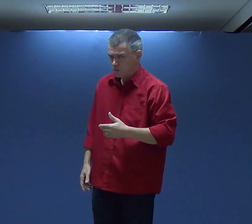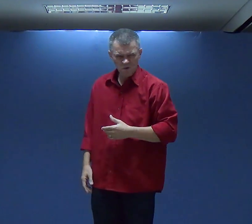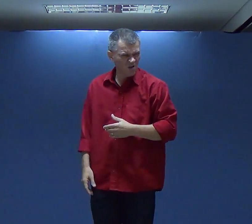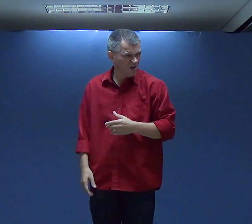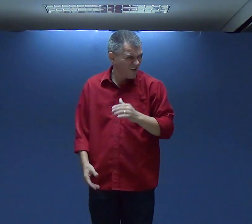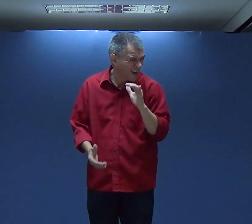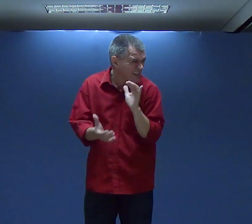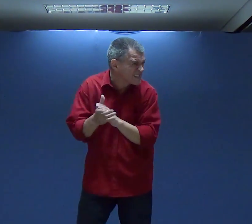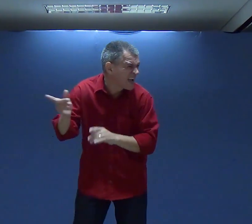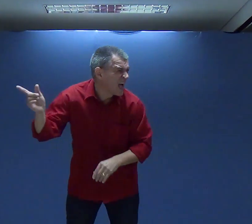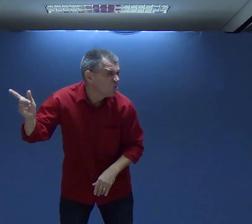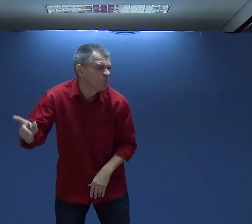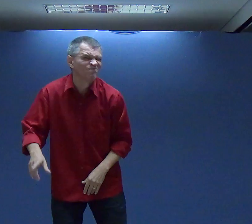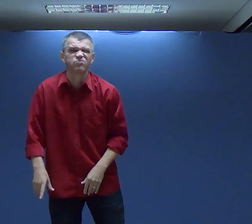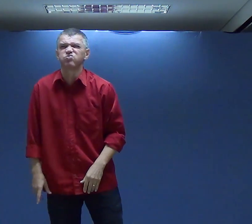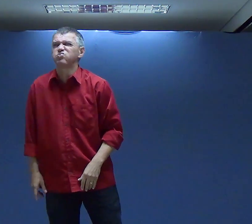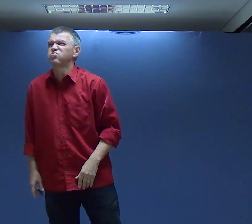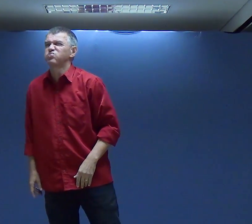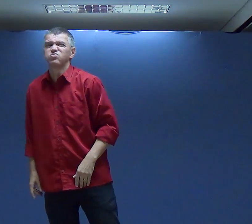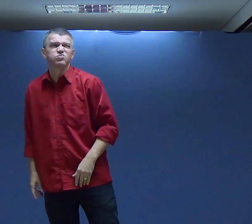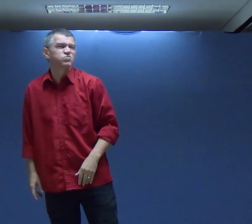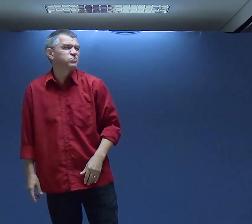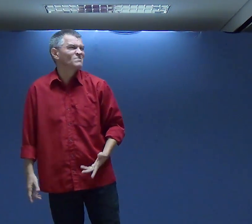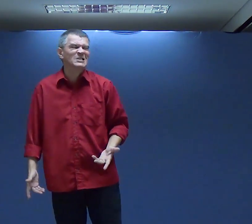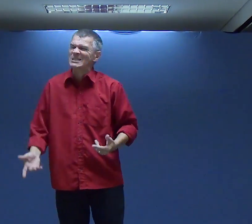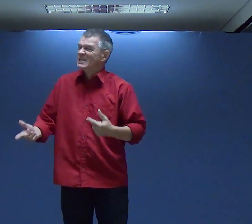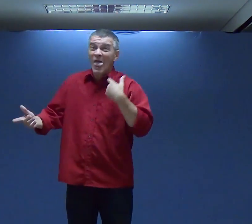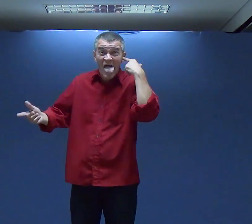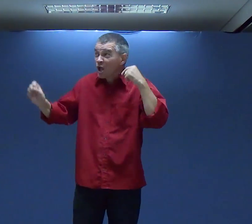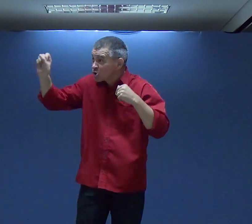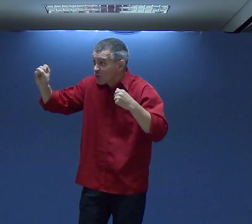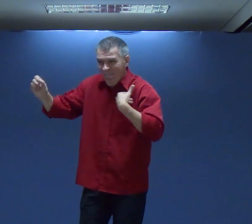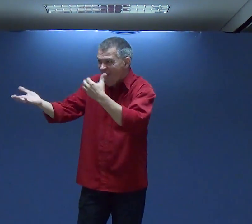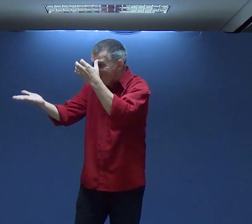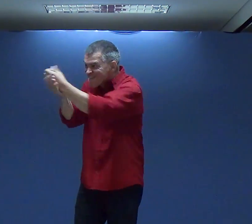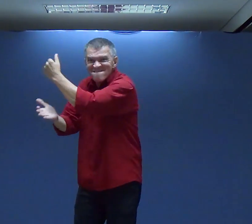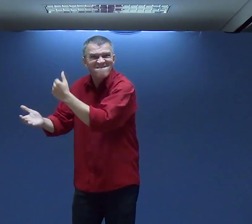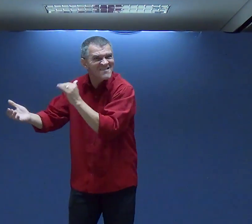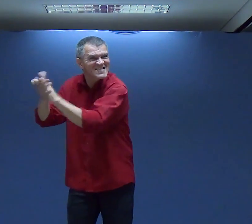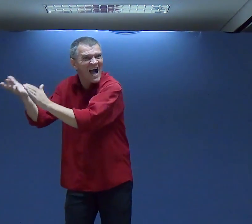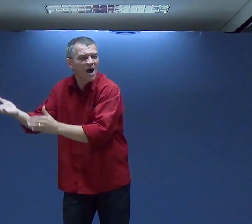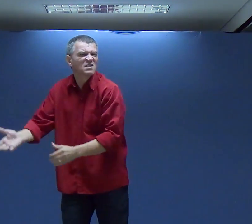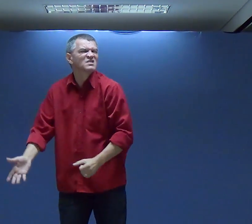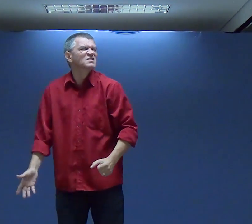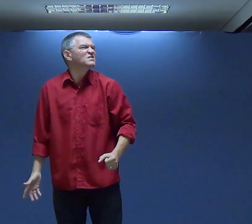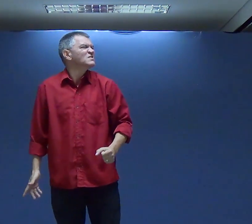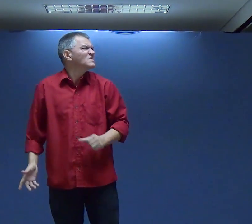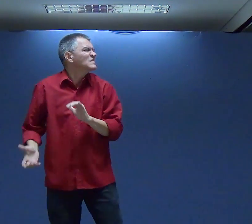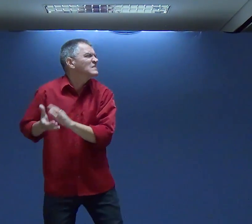E ele perguntou Quem é aquela mulher? Ela é casada Ela não é solteira? Não